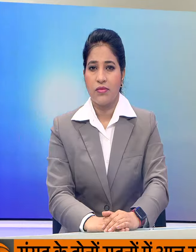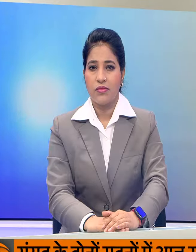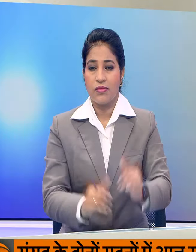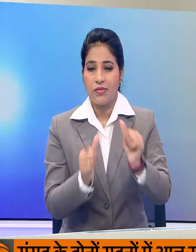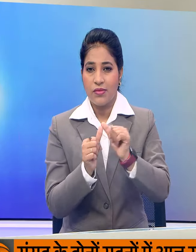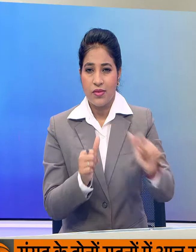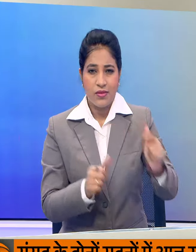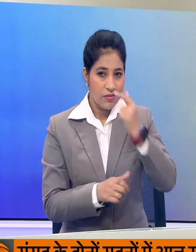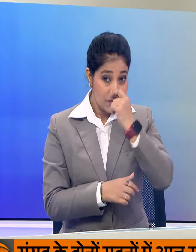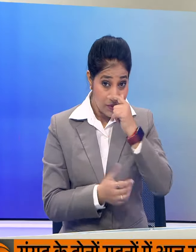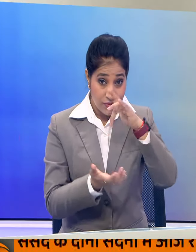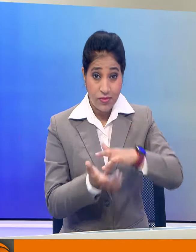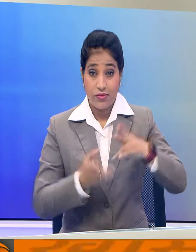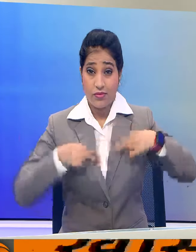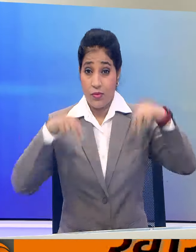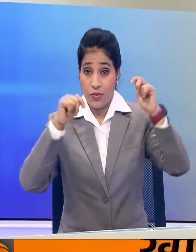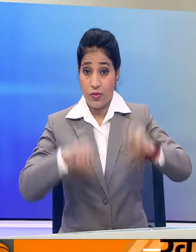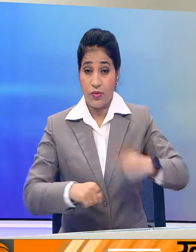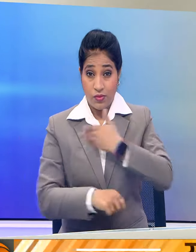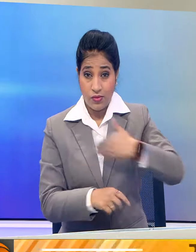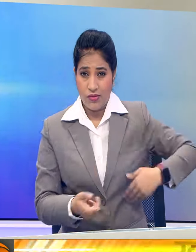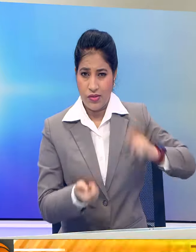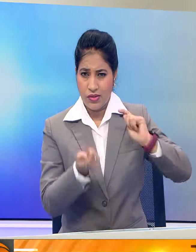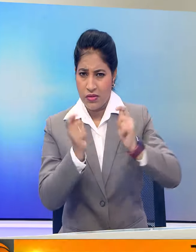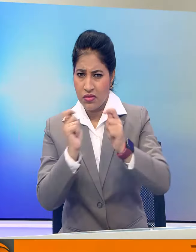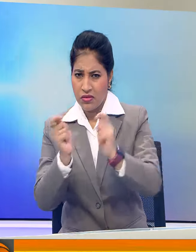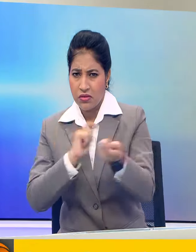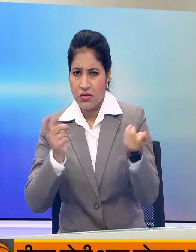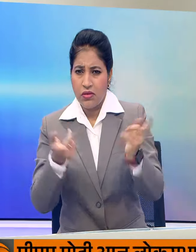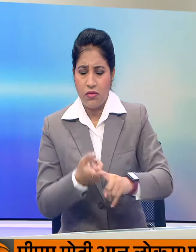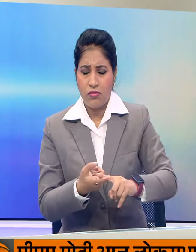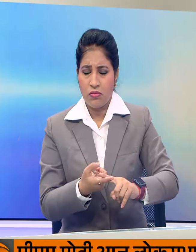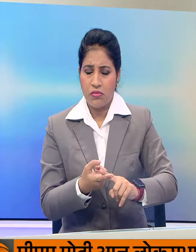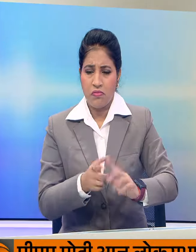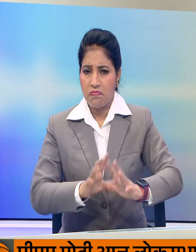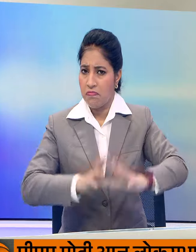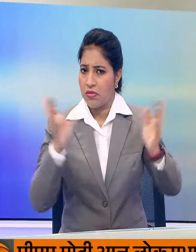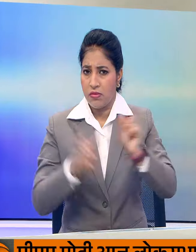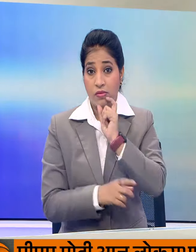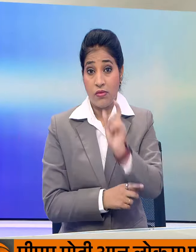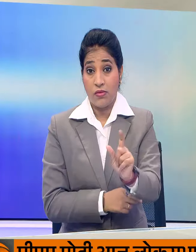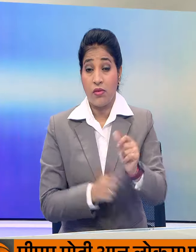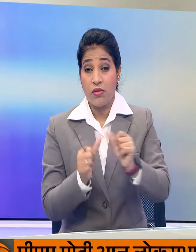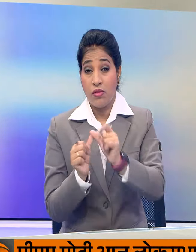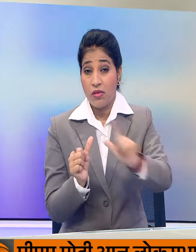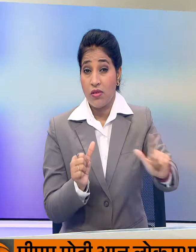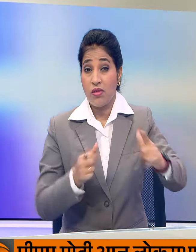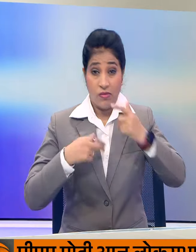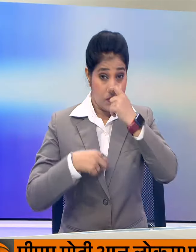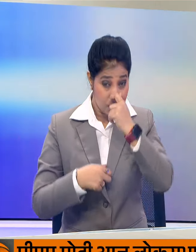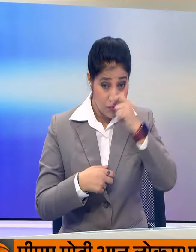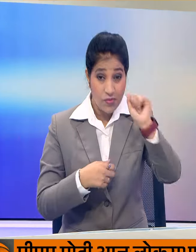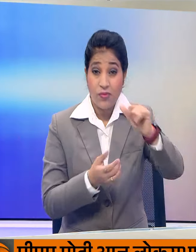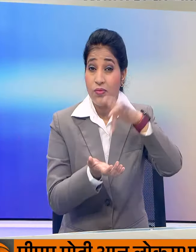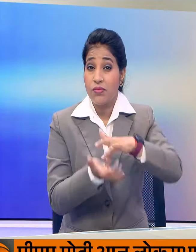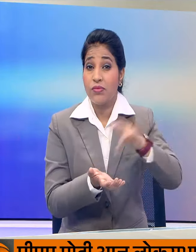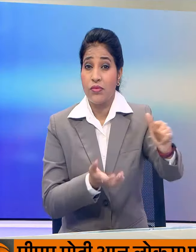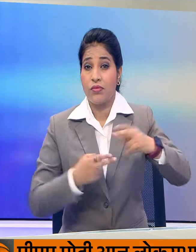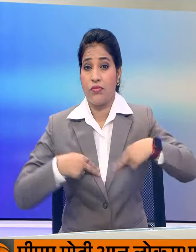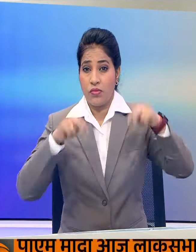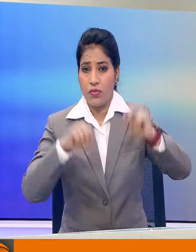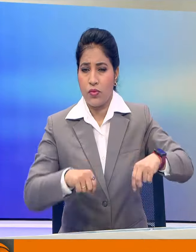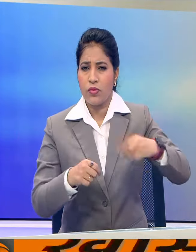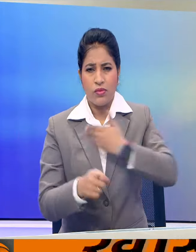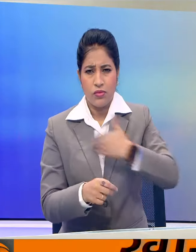इलाबाद हाई कोट ने धर्मांदरन की प्रवर्ति को लेकर कमपी टिपड़ें की हैं इलाबाद हाई कोट ने धर्मांदरन के